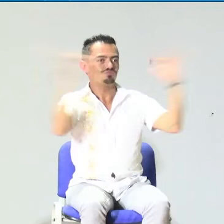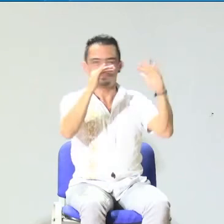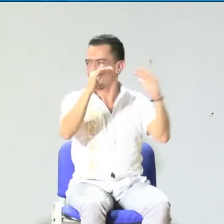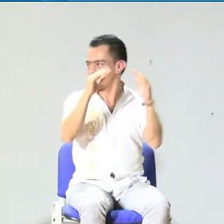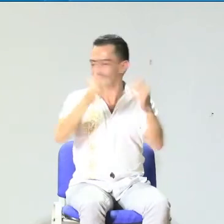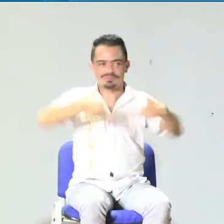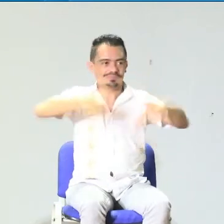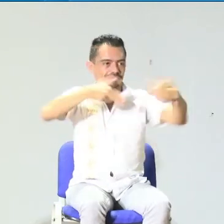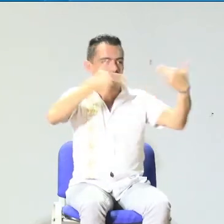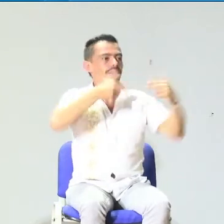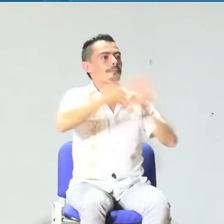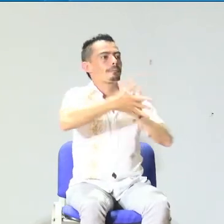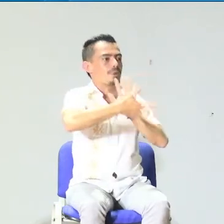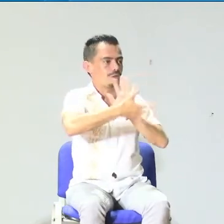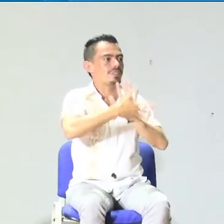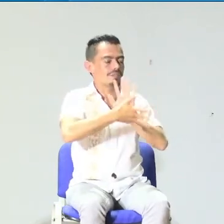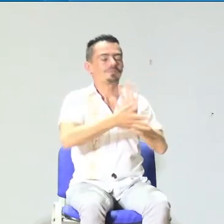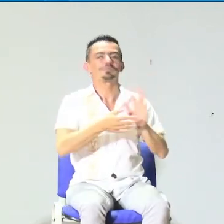rol. Entonces, esto ha generado un poco de confusión.